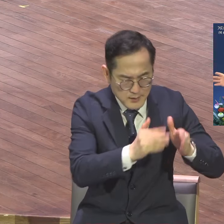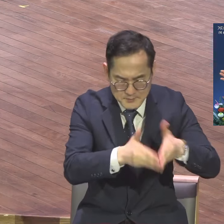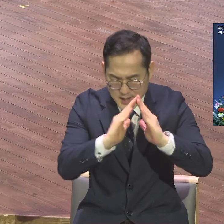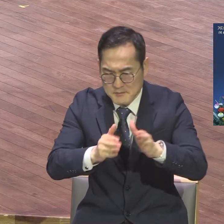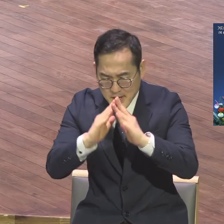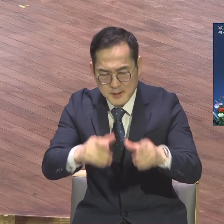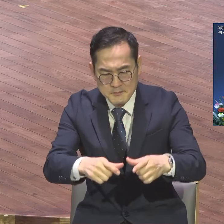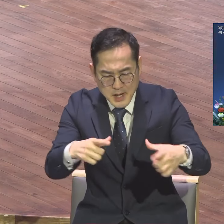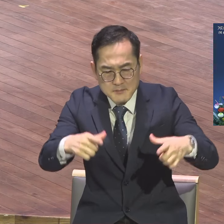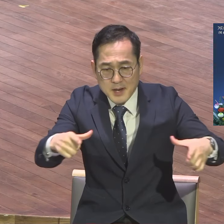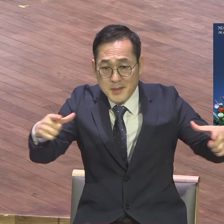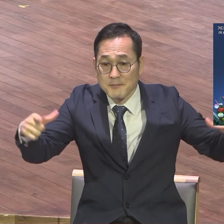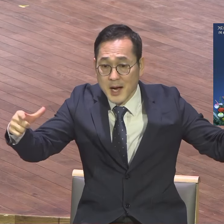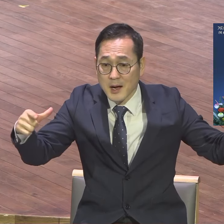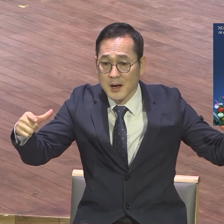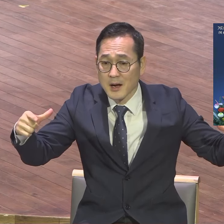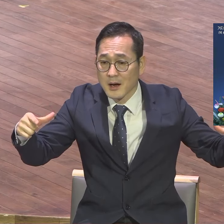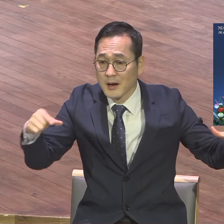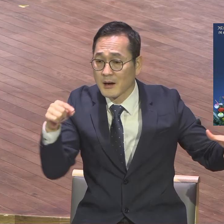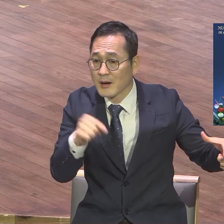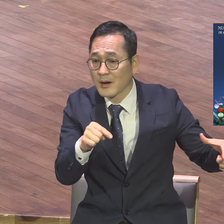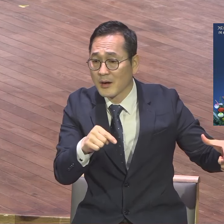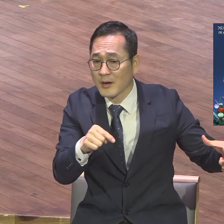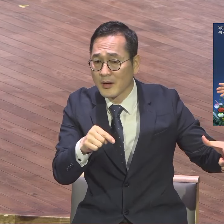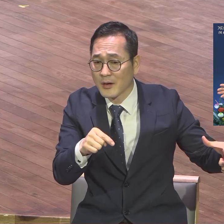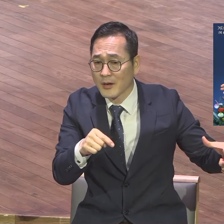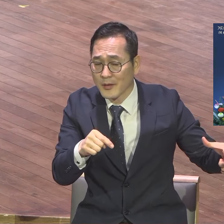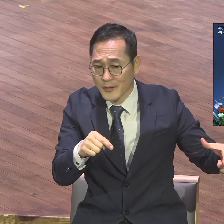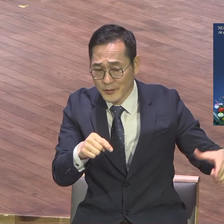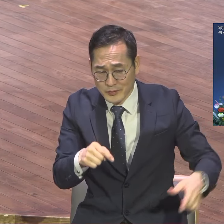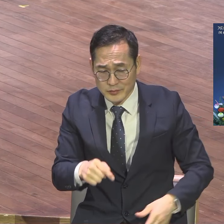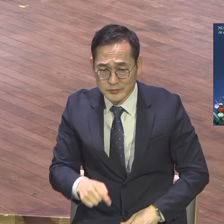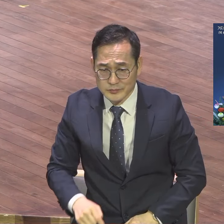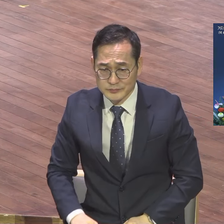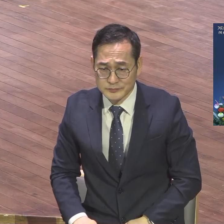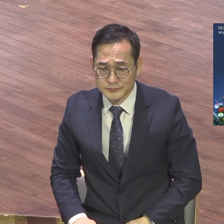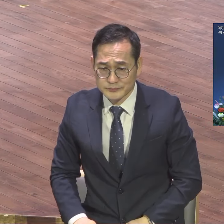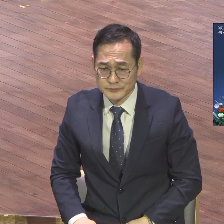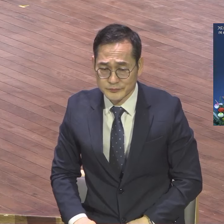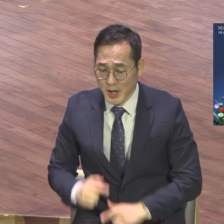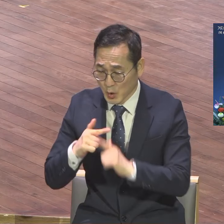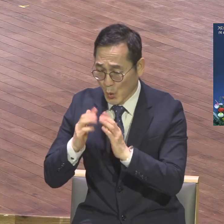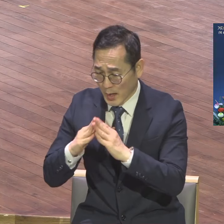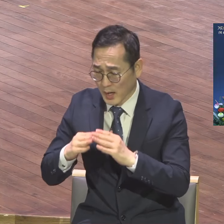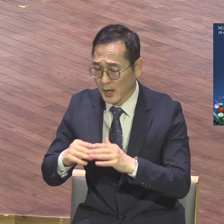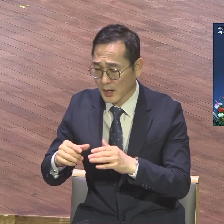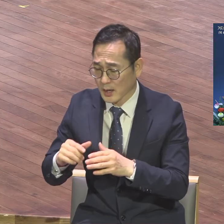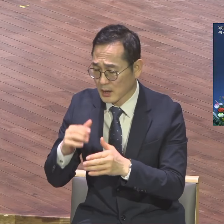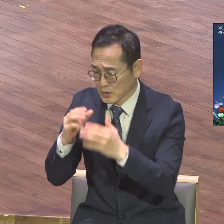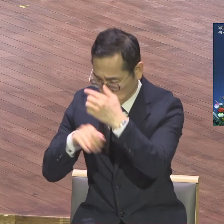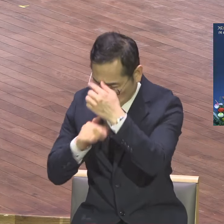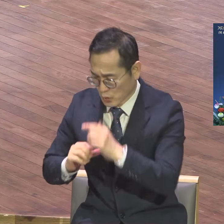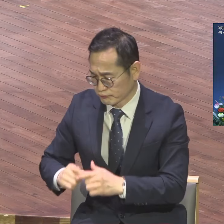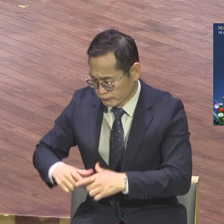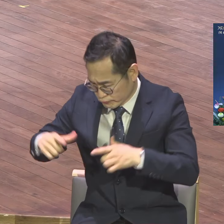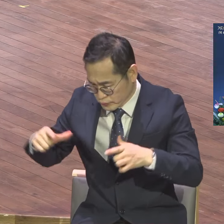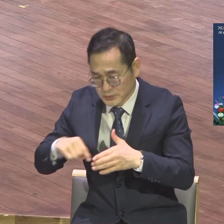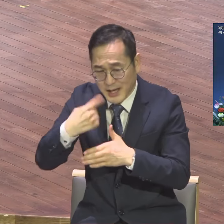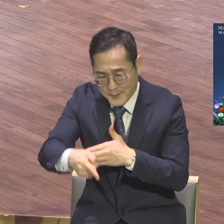스타트만 운동을 통해서 교회 지경을 넓히고 지역 지경을 어떻게 넓히느냐. 4천망대 운동. 말씀 운동을